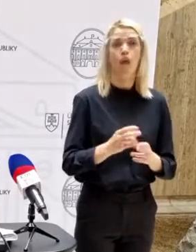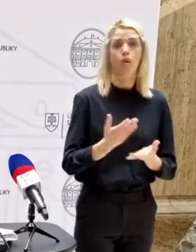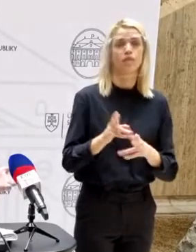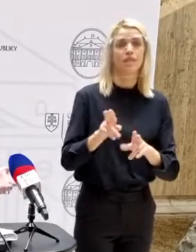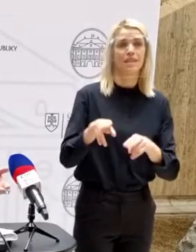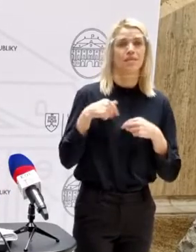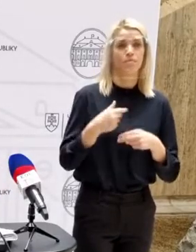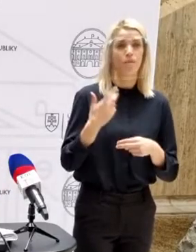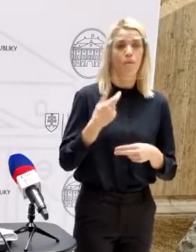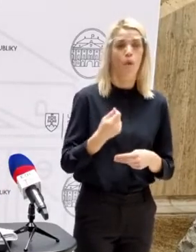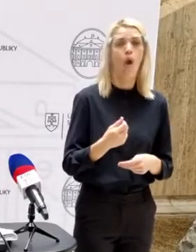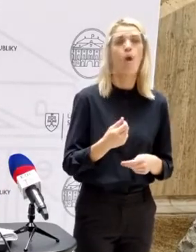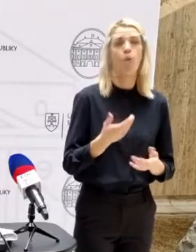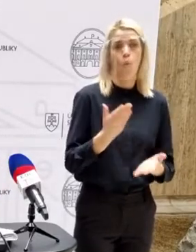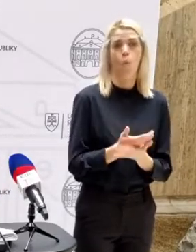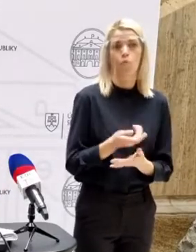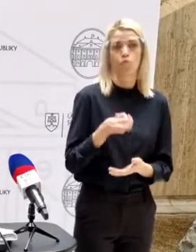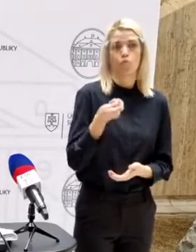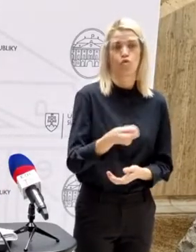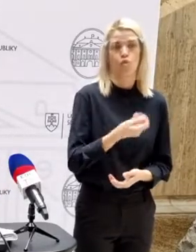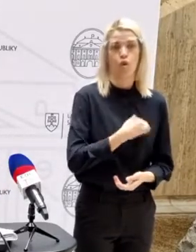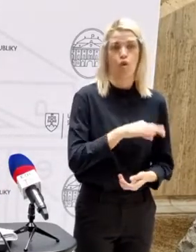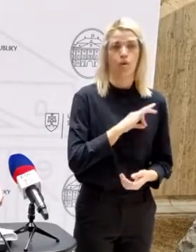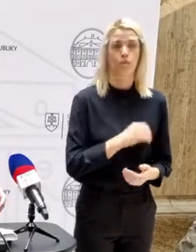späťne písali, že tieto finančné prostriedky majú.